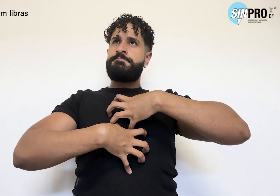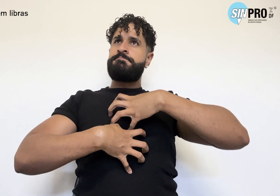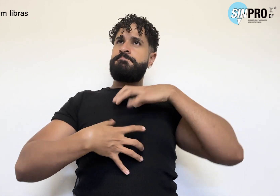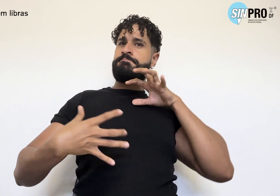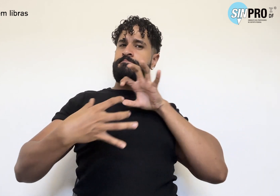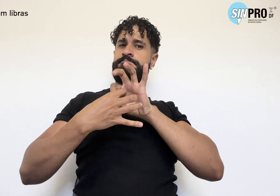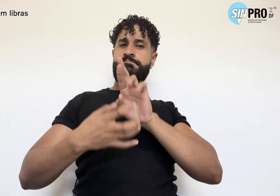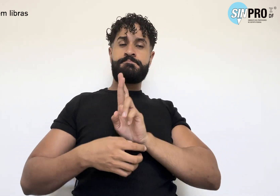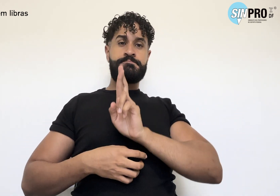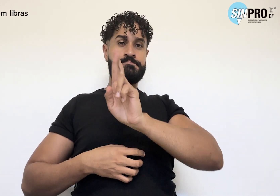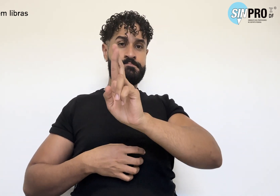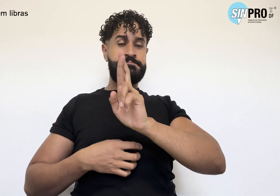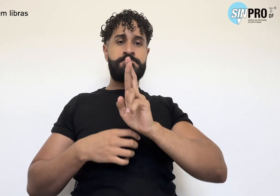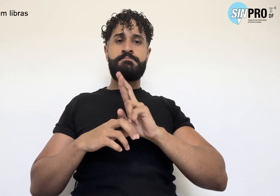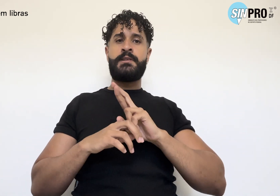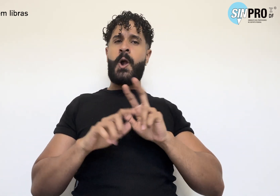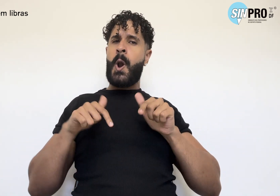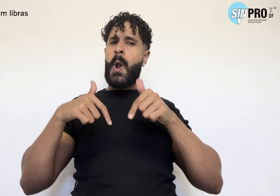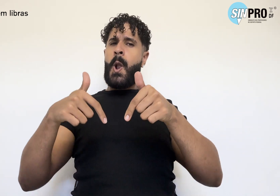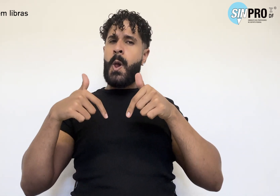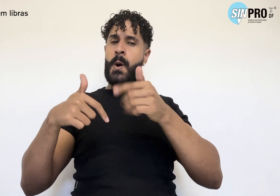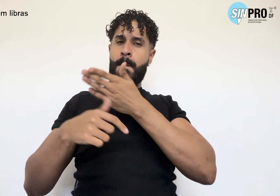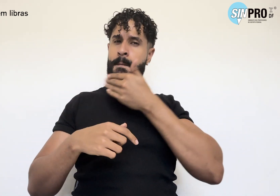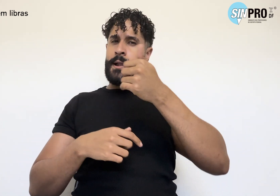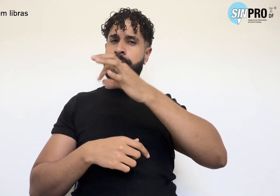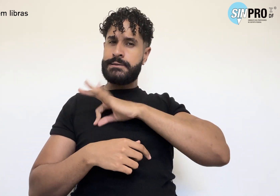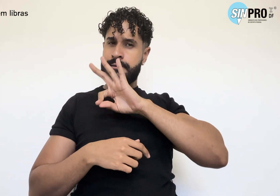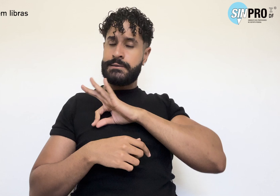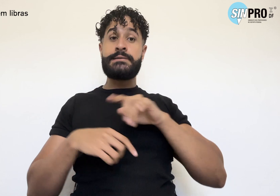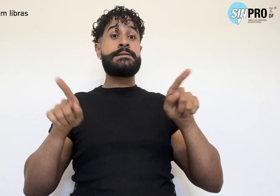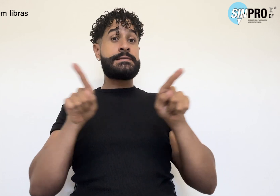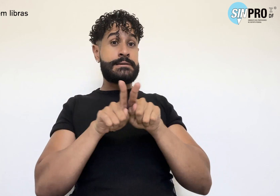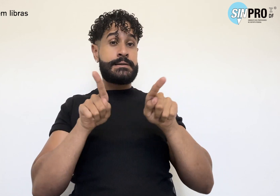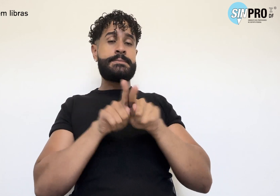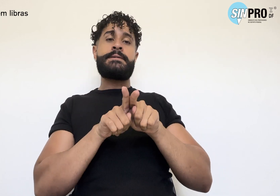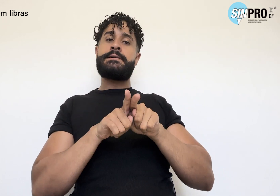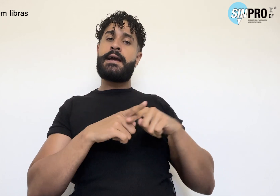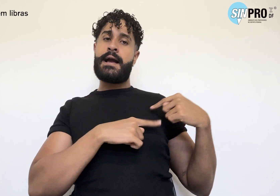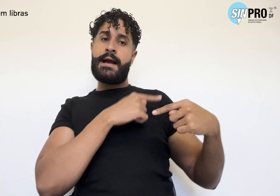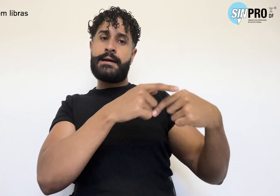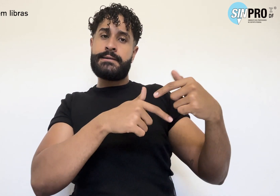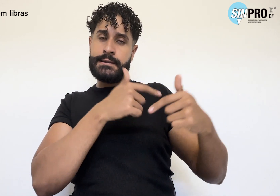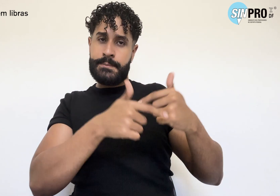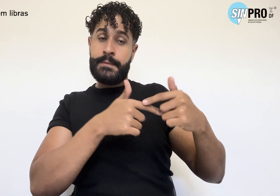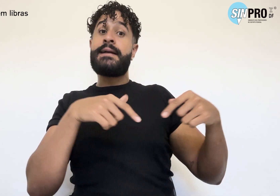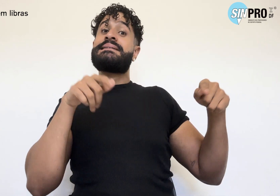Para, além da luta por melhores salários e por carreira, é fundamental que possamos